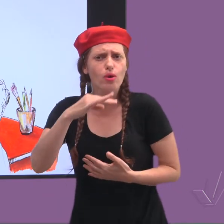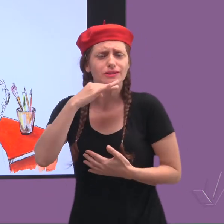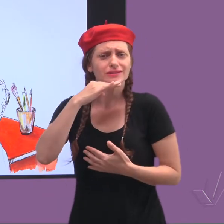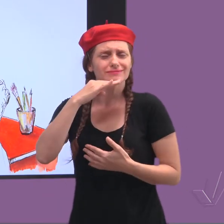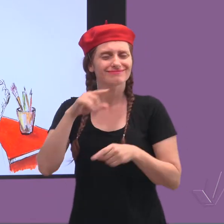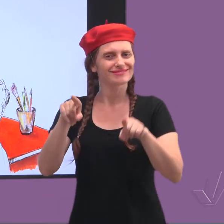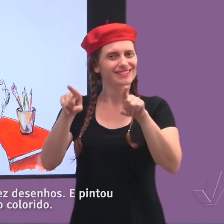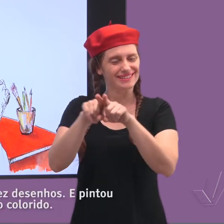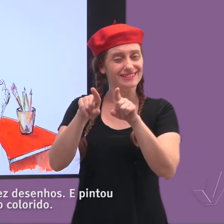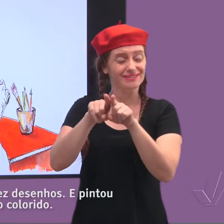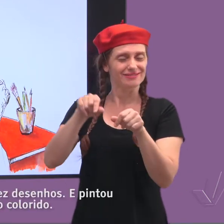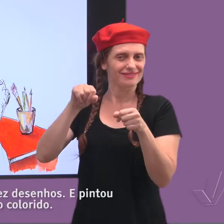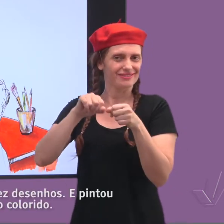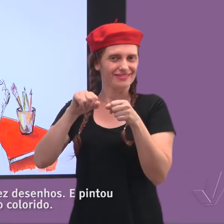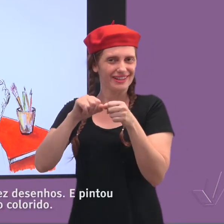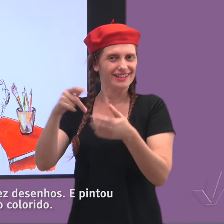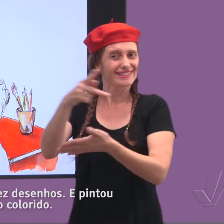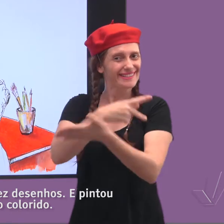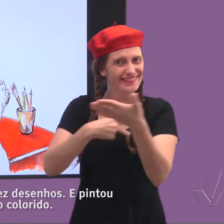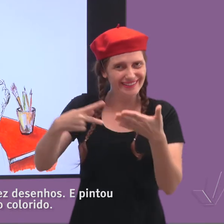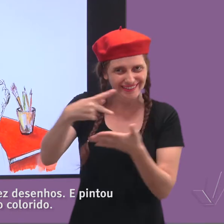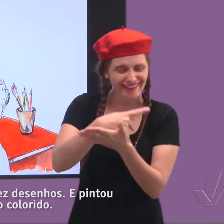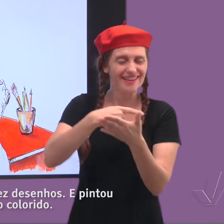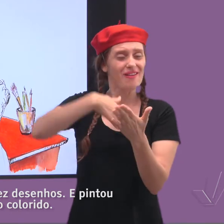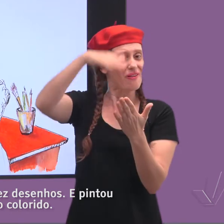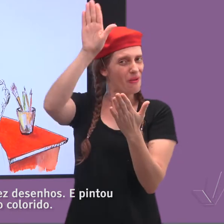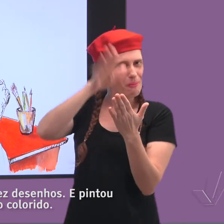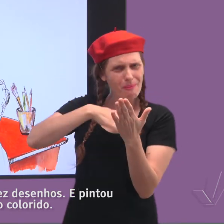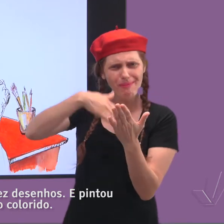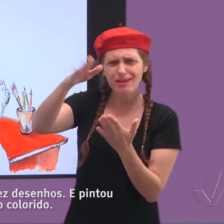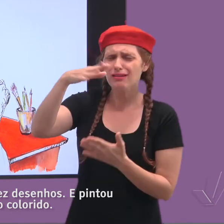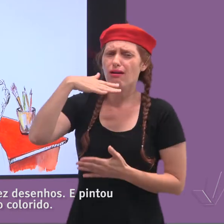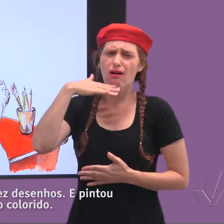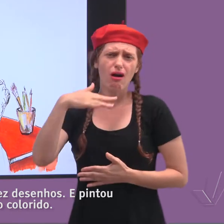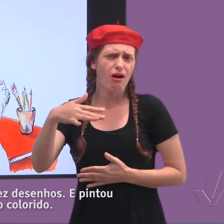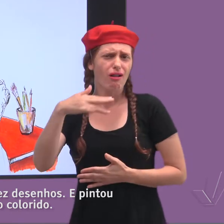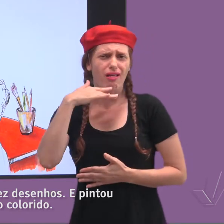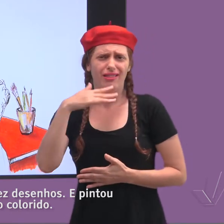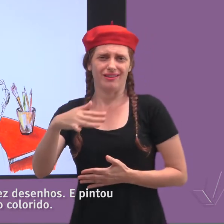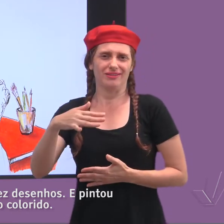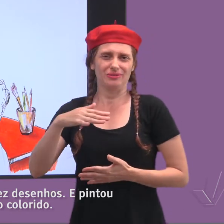E também, ele fez desenhos e pintou muito colorido.